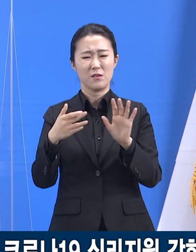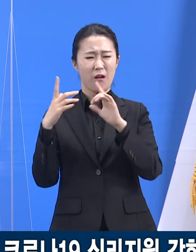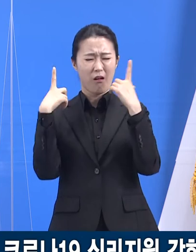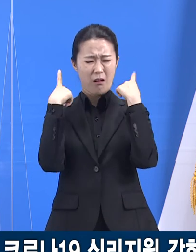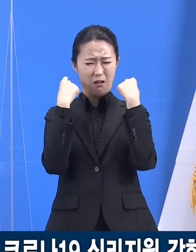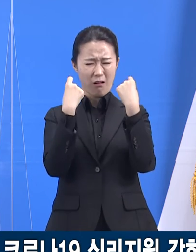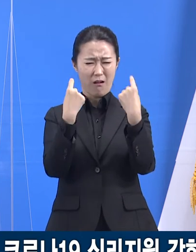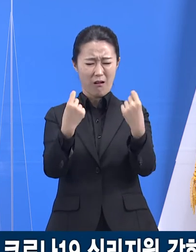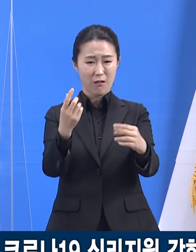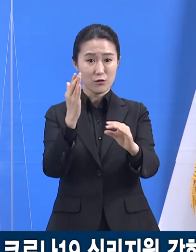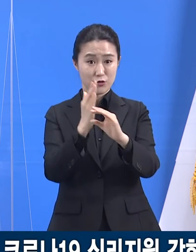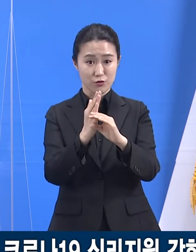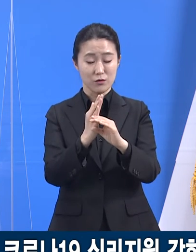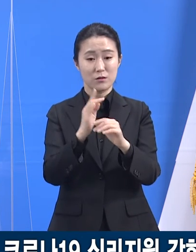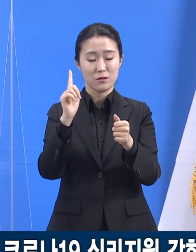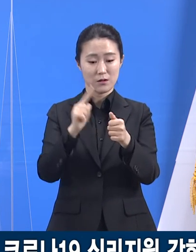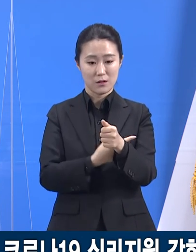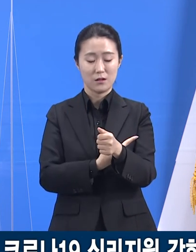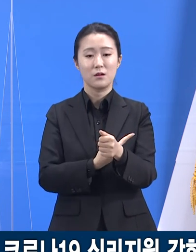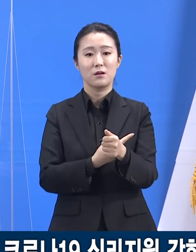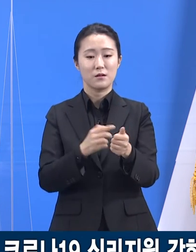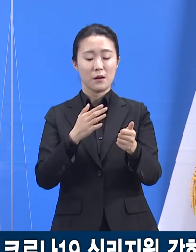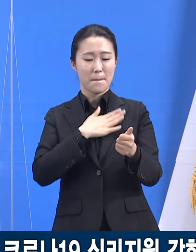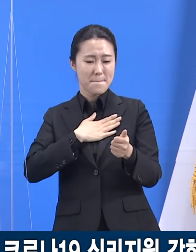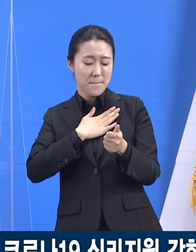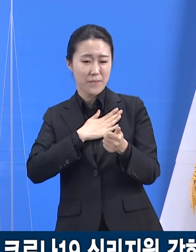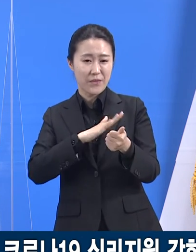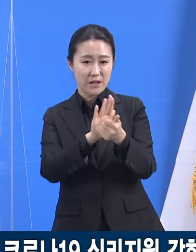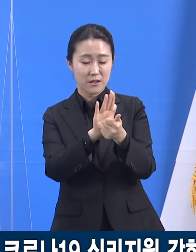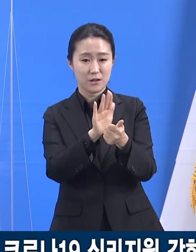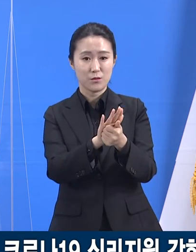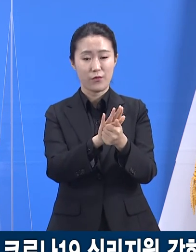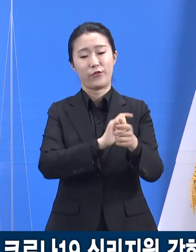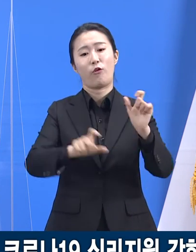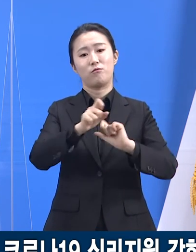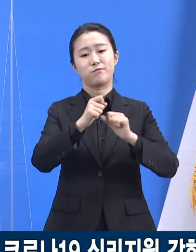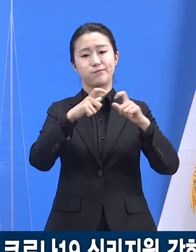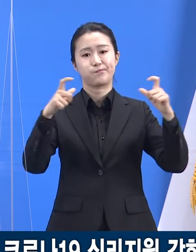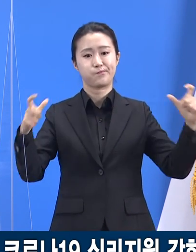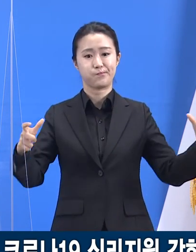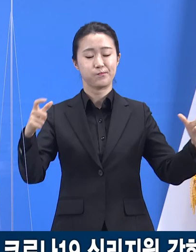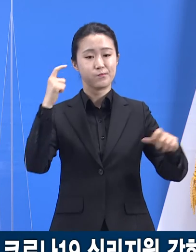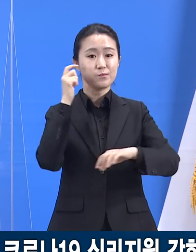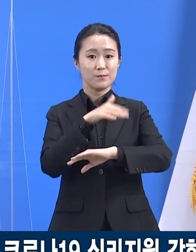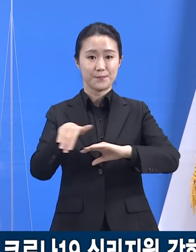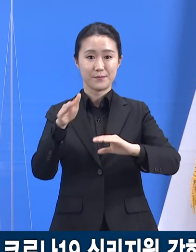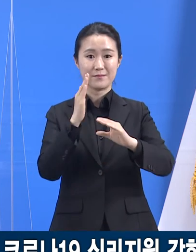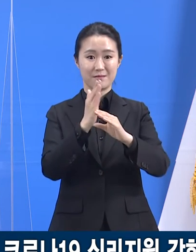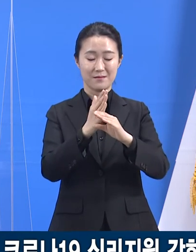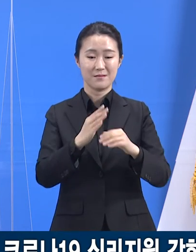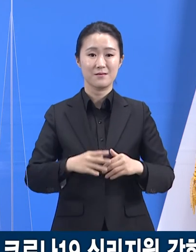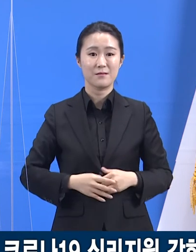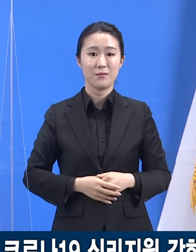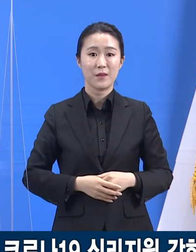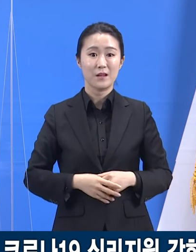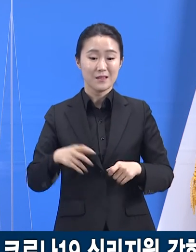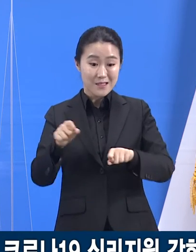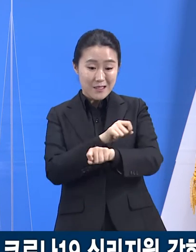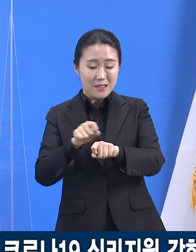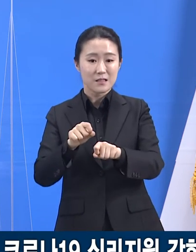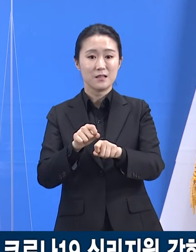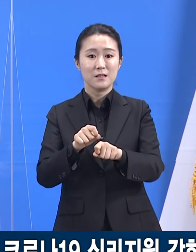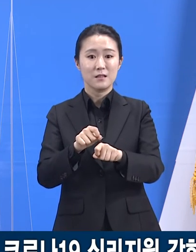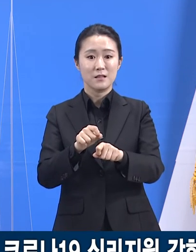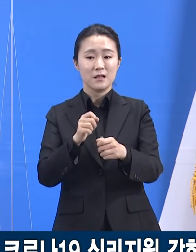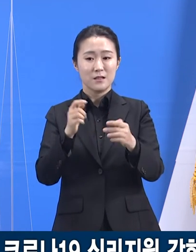심리지원 서비스 대상자를 넓히고, 그 질을 올리려고 합니다. 특히 정식 의료기관만큼